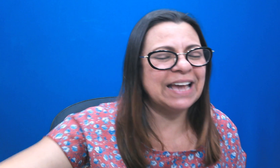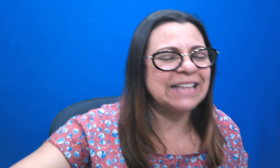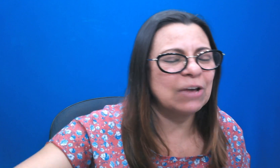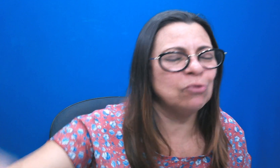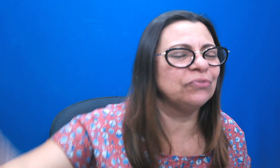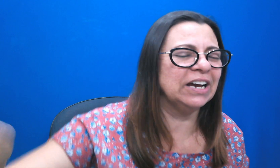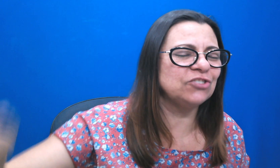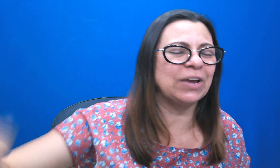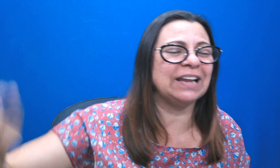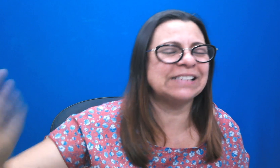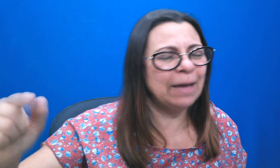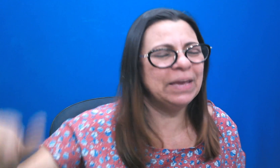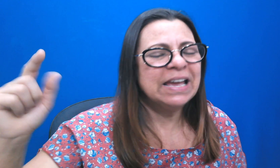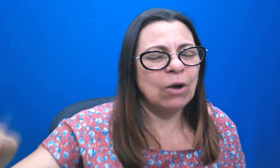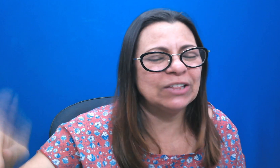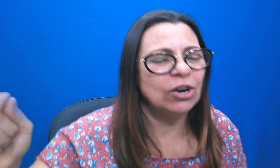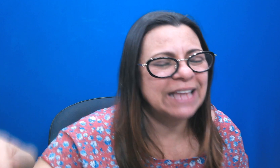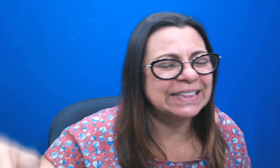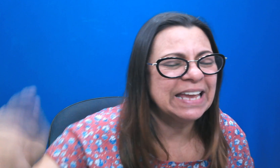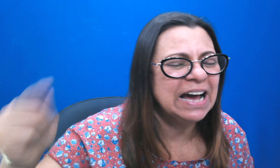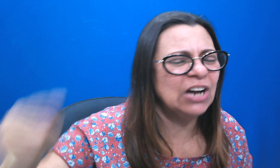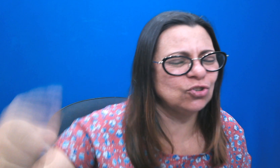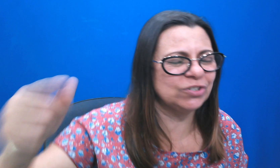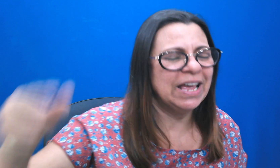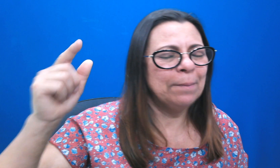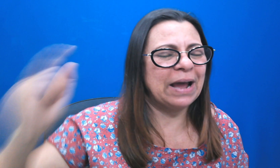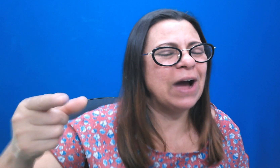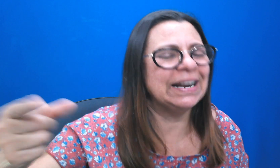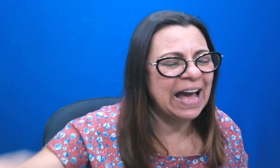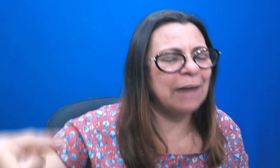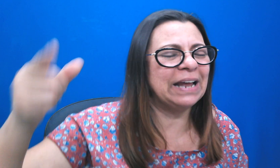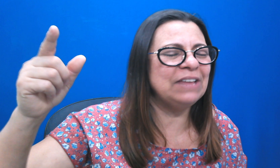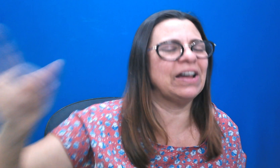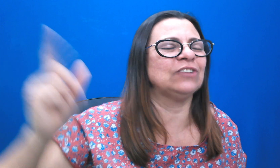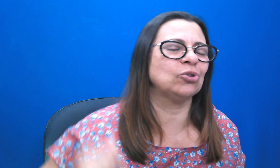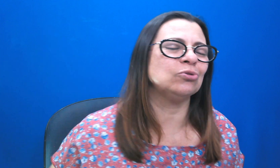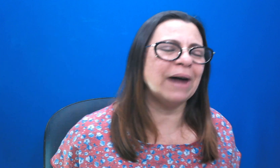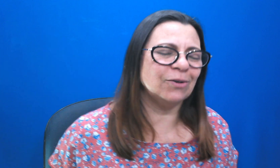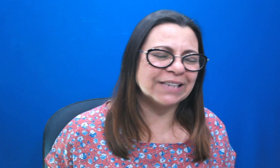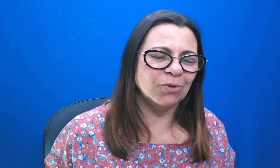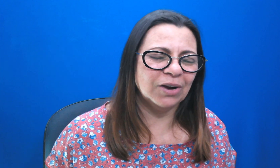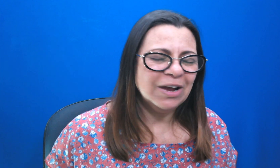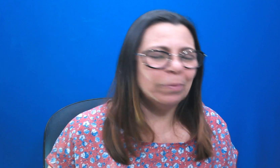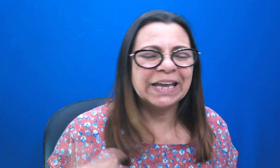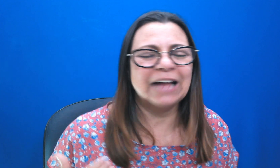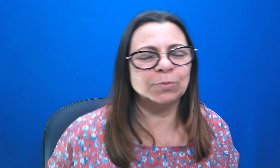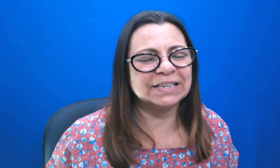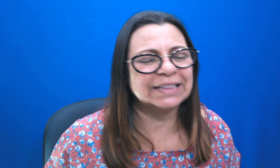sair daqui confiante, porque ela sabe que ao redor dela tem anjos pra guardar, pra livrar de todo o mal, Senhor. Obrigado por esta